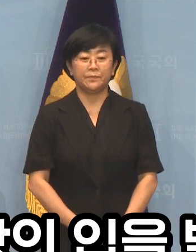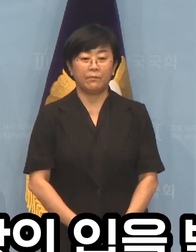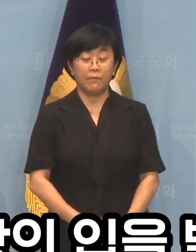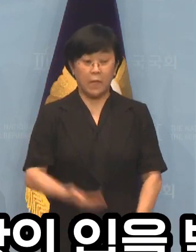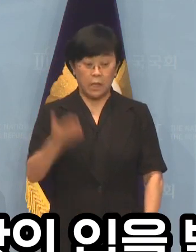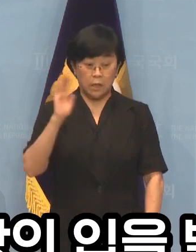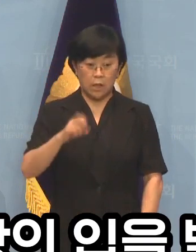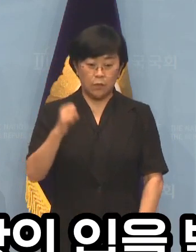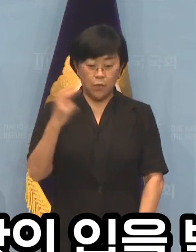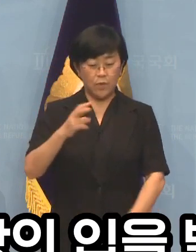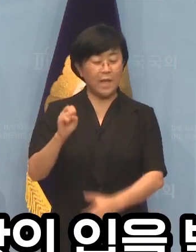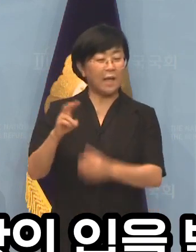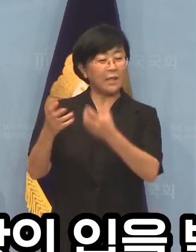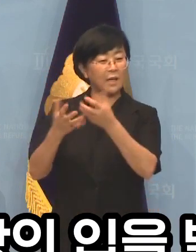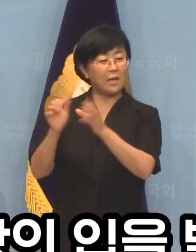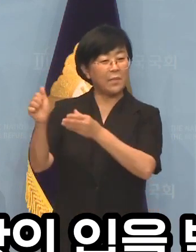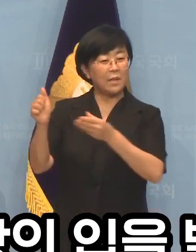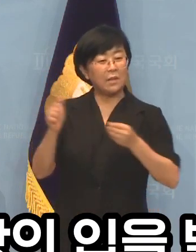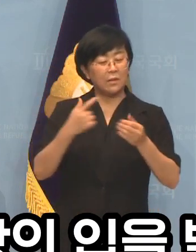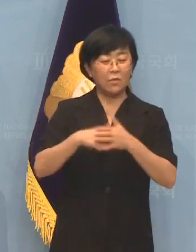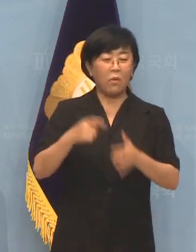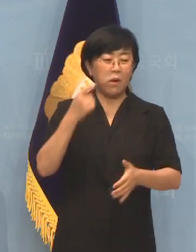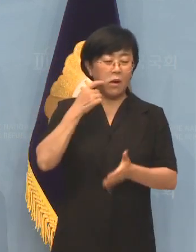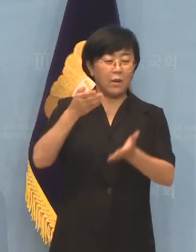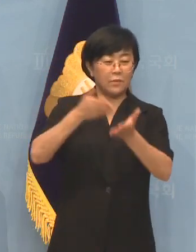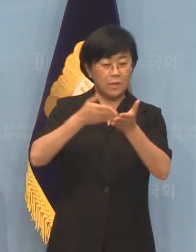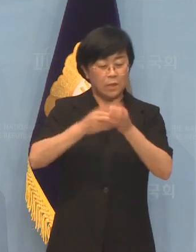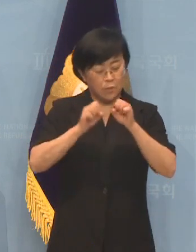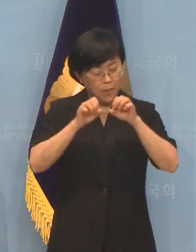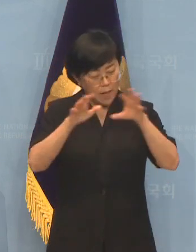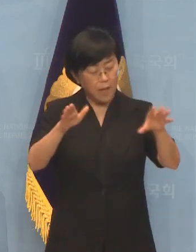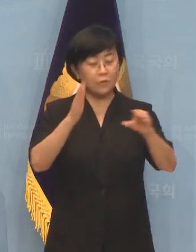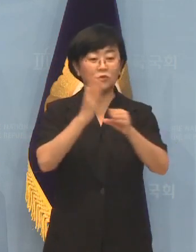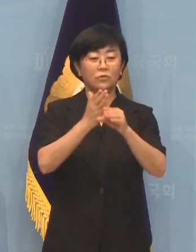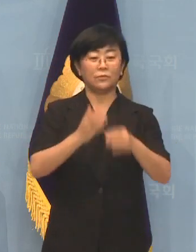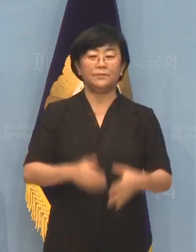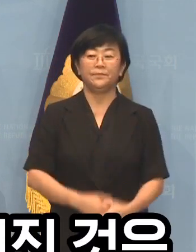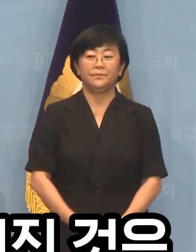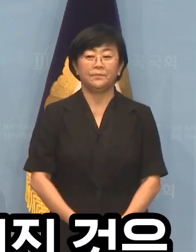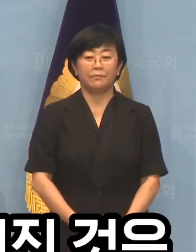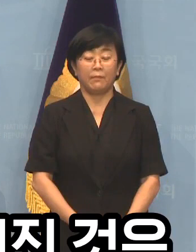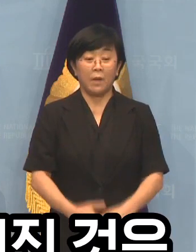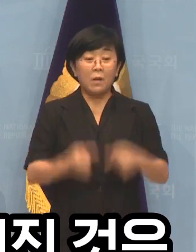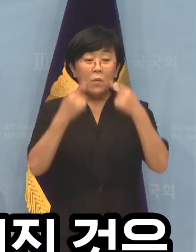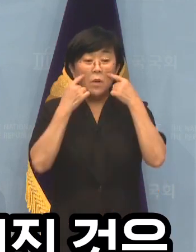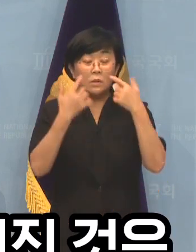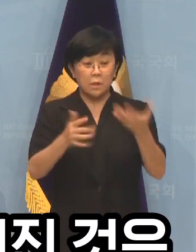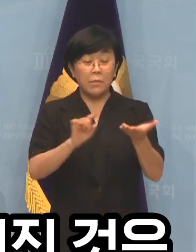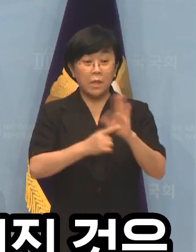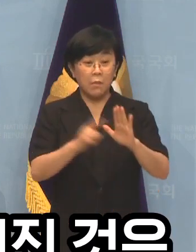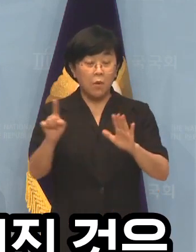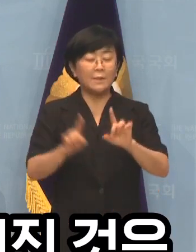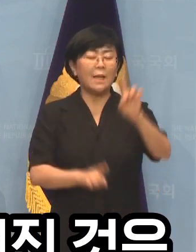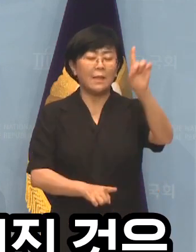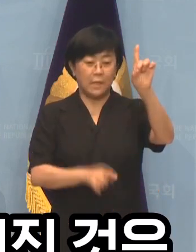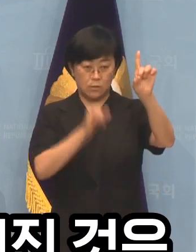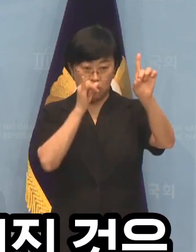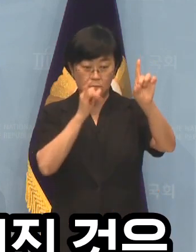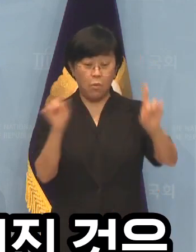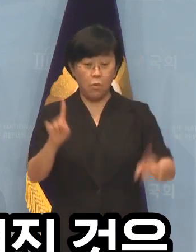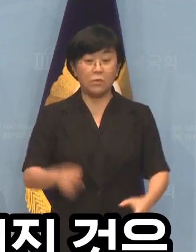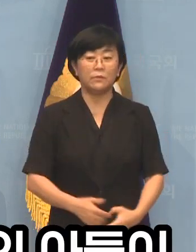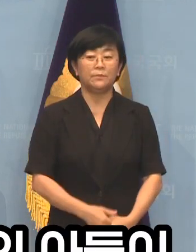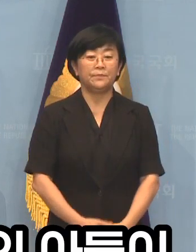그런데도 또 야당의 입을 빌린 가짜뉴스 유포에 여념이 없습니다. 확실히 밝혀진 것은 딱 하나 있습니다.